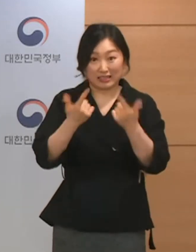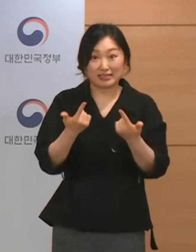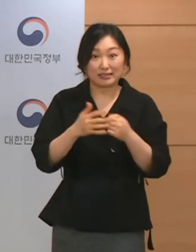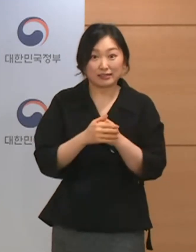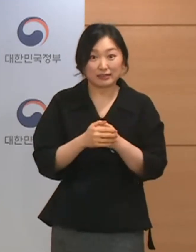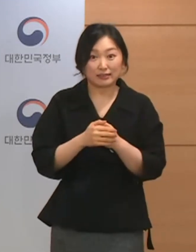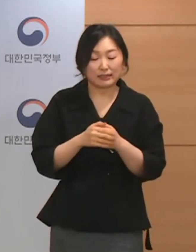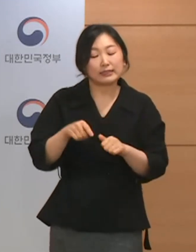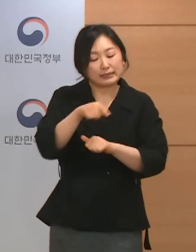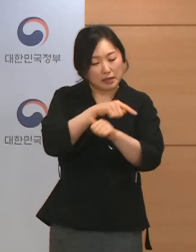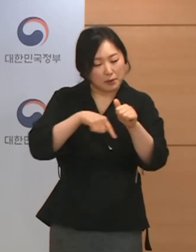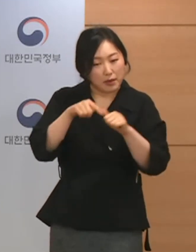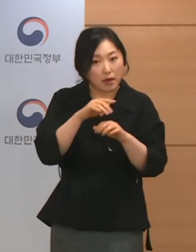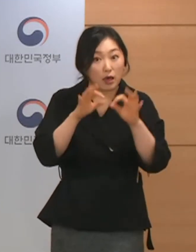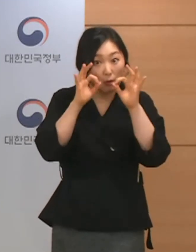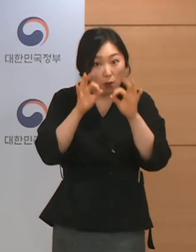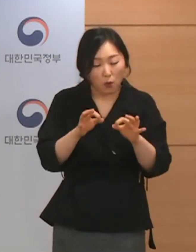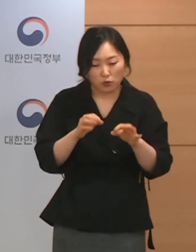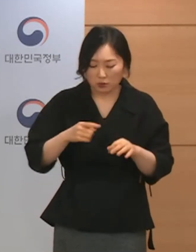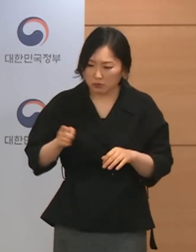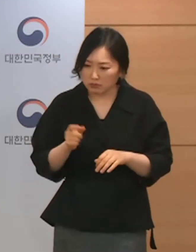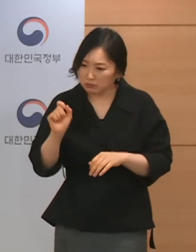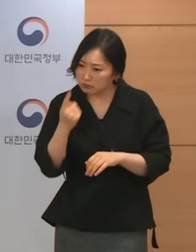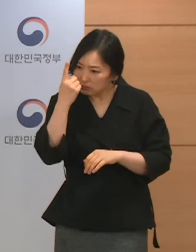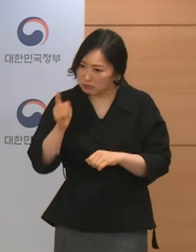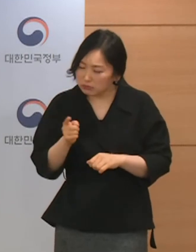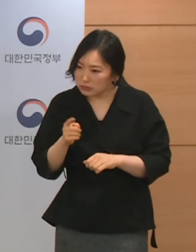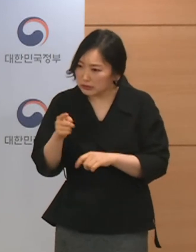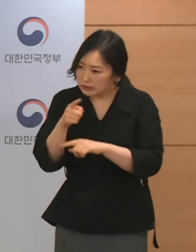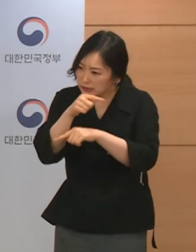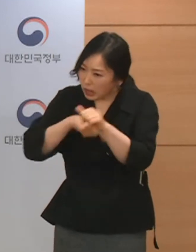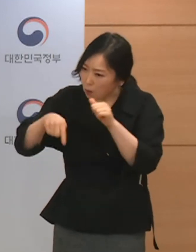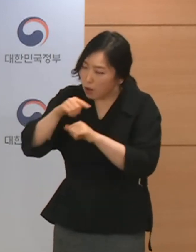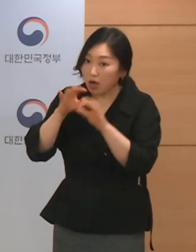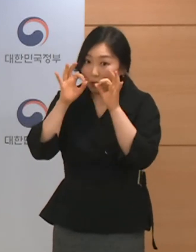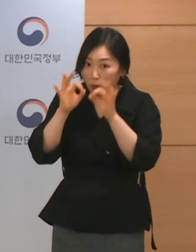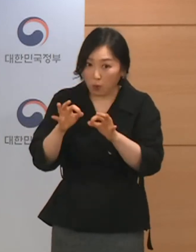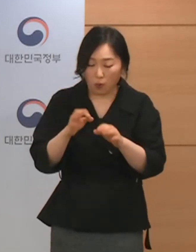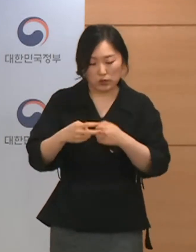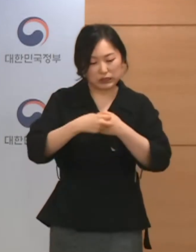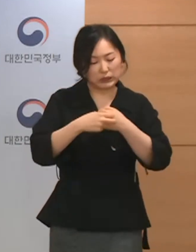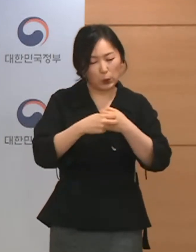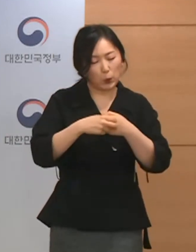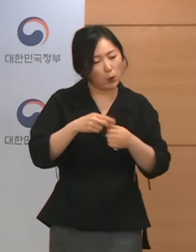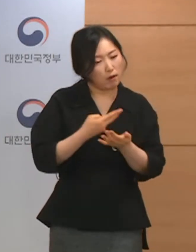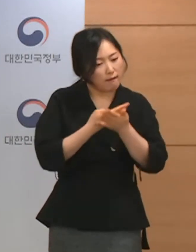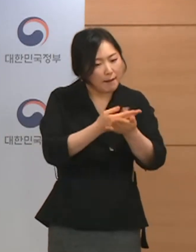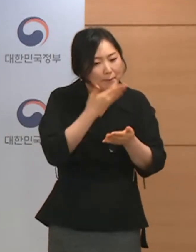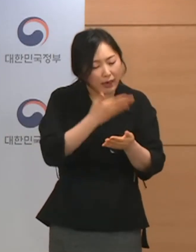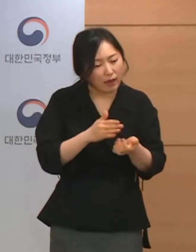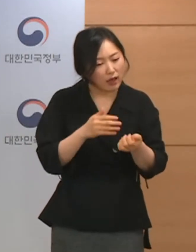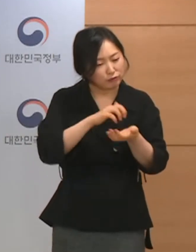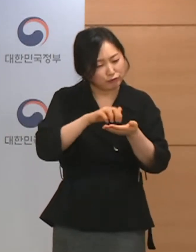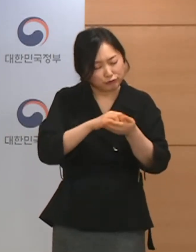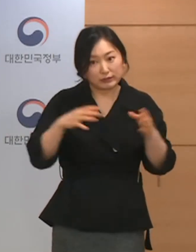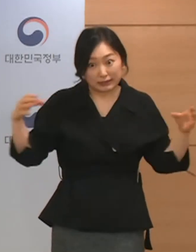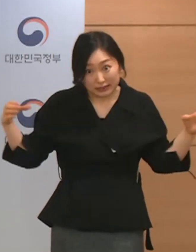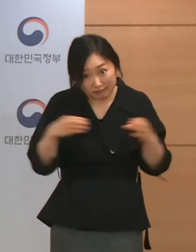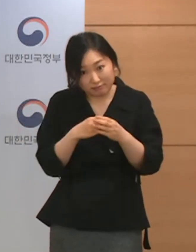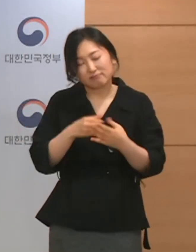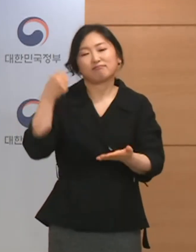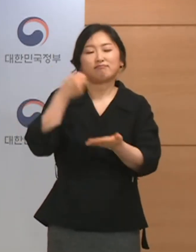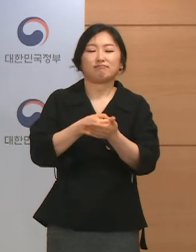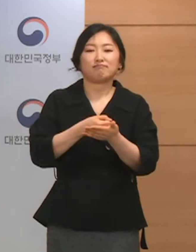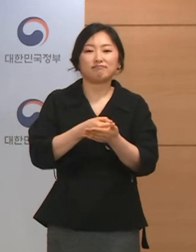역학적 상황과 그리고 의료체계의 여력들을 종합적으로 고려하면서 판단한다는 점은 참고해 주시기 바랍니다.